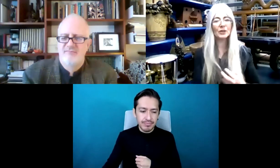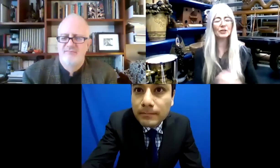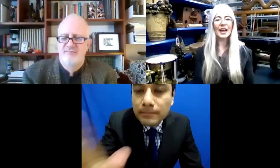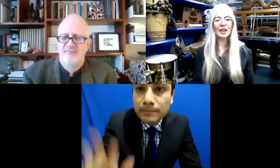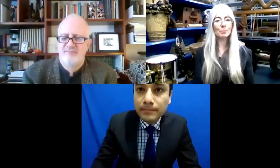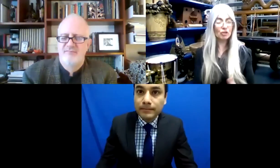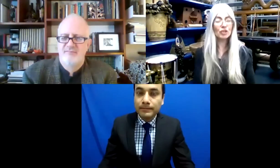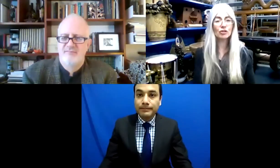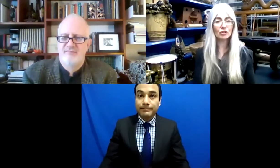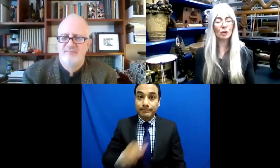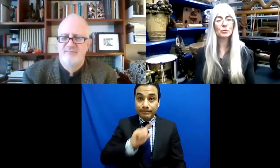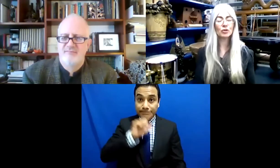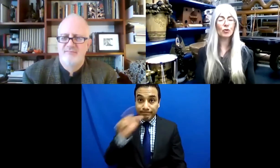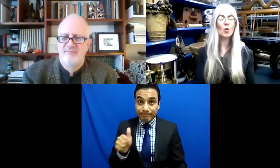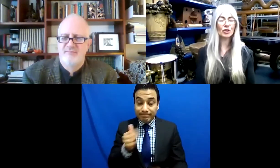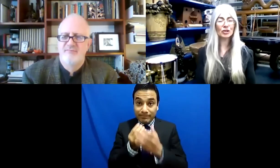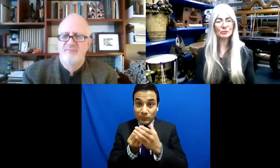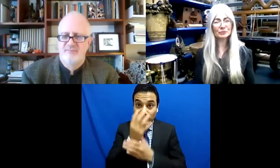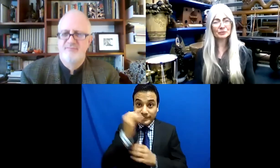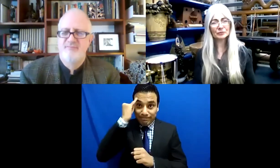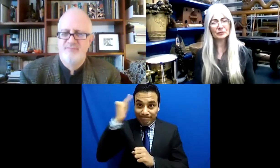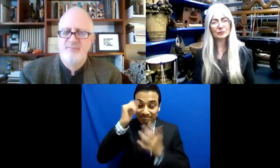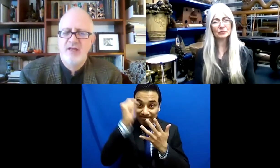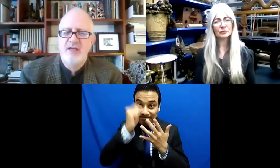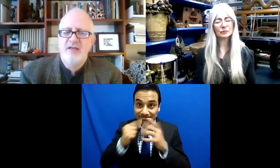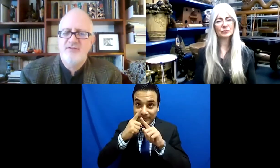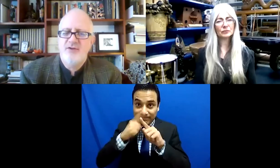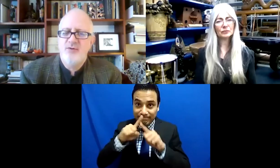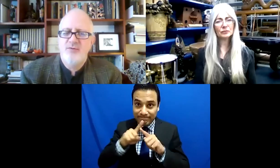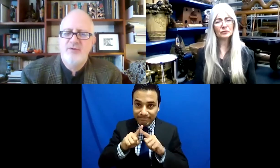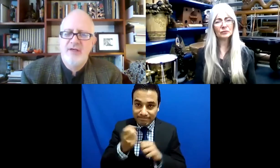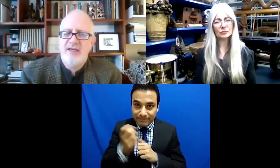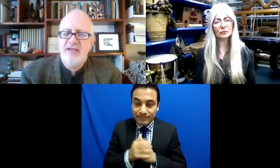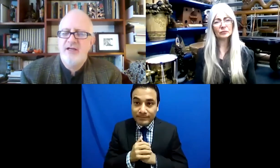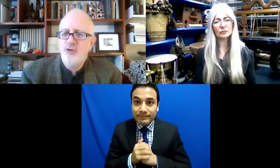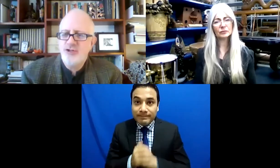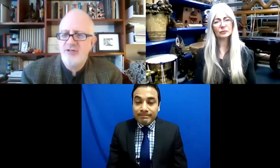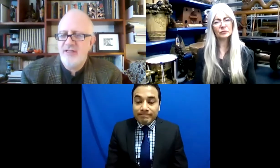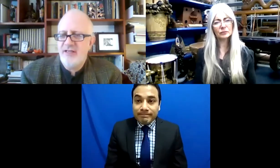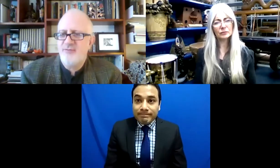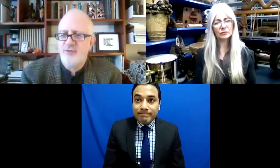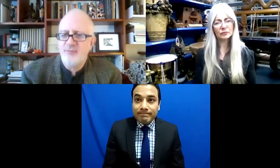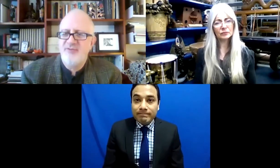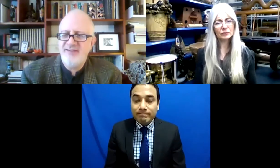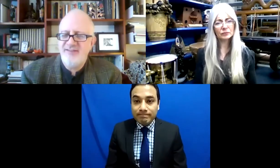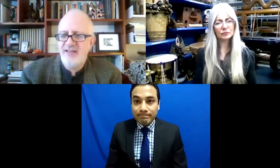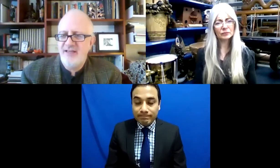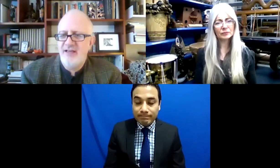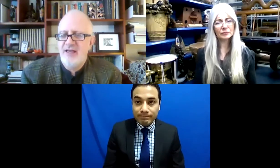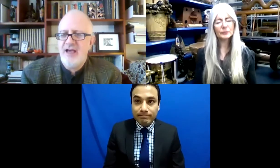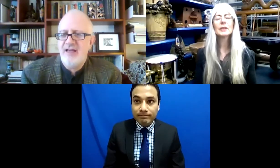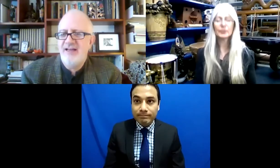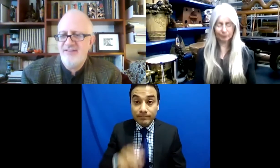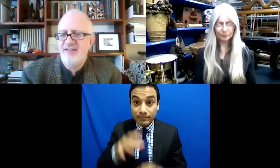nuevas posibilidades. Y allí saltan nuevas cosas. Bueno, entonces